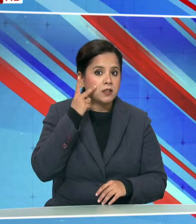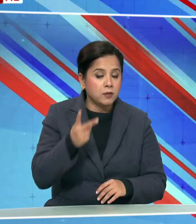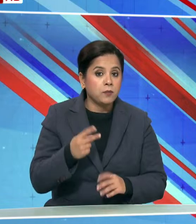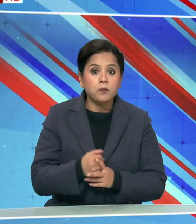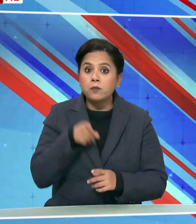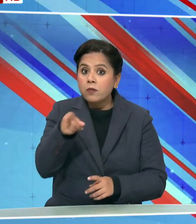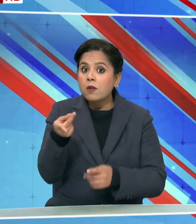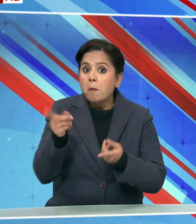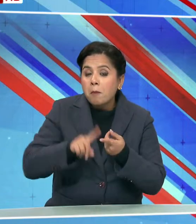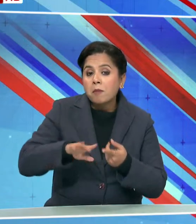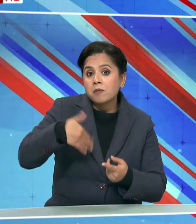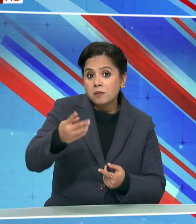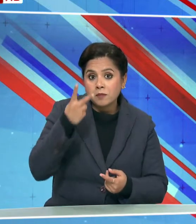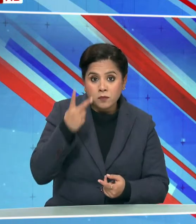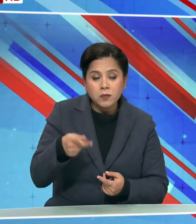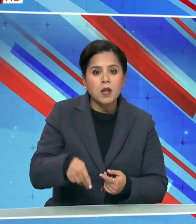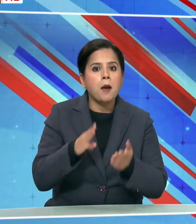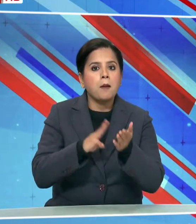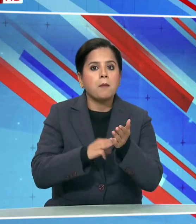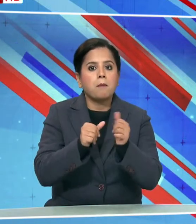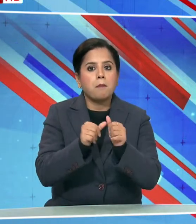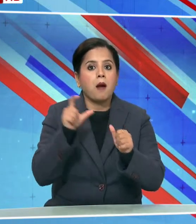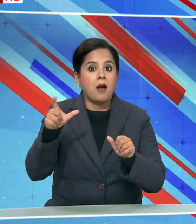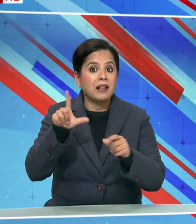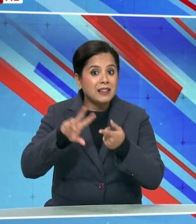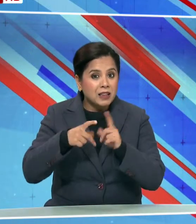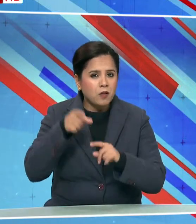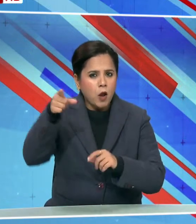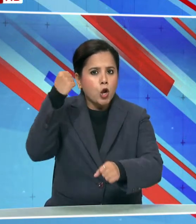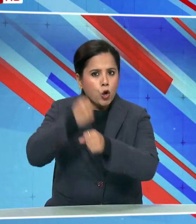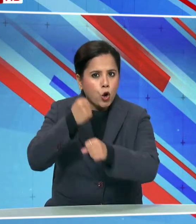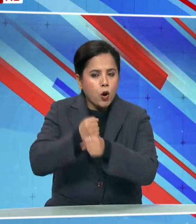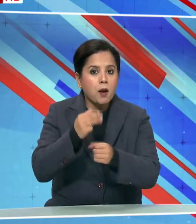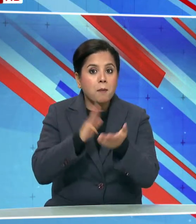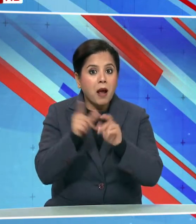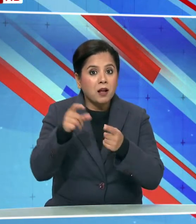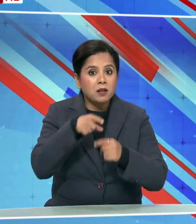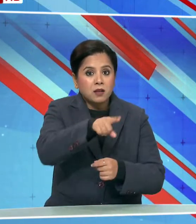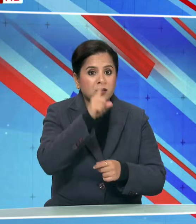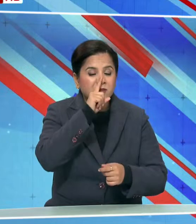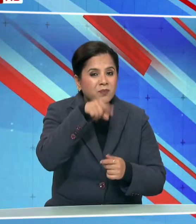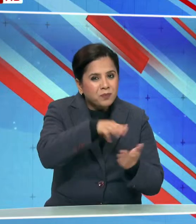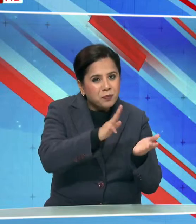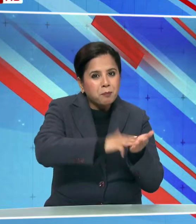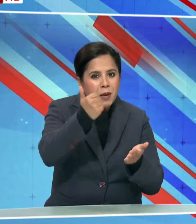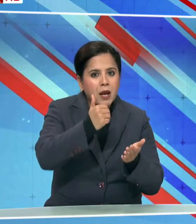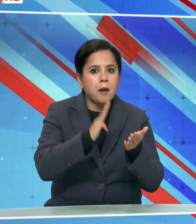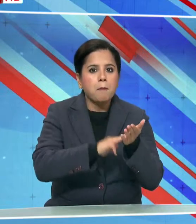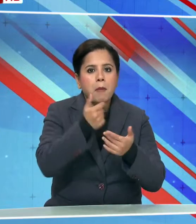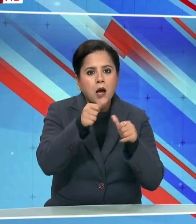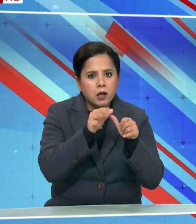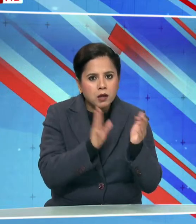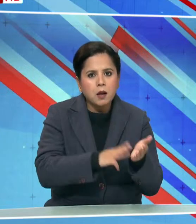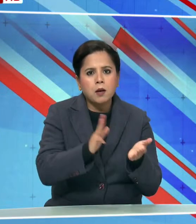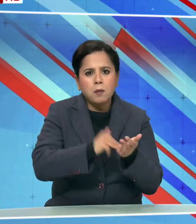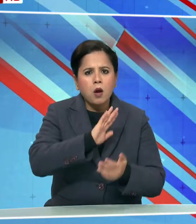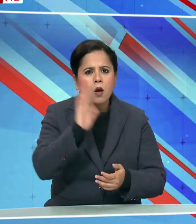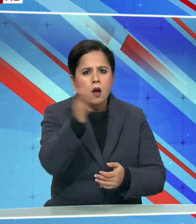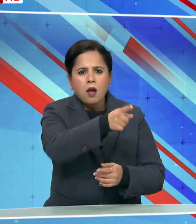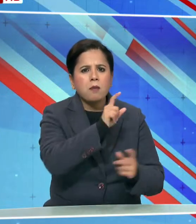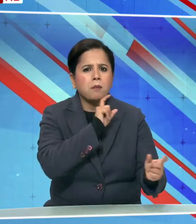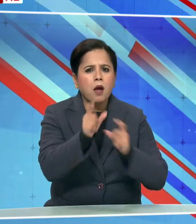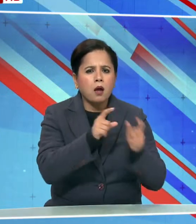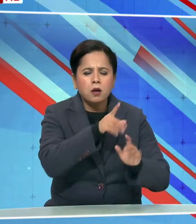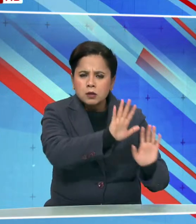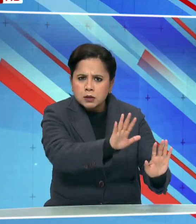जिसके बाद माल्दीव सरकार ने माल्दीव की मंत्री मरियम शियूना और बाकी मंत्रियों से ऐसी बयान